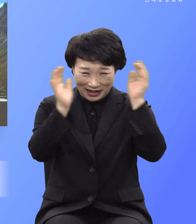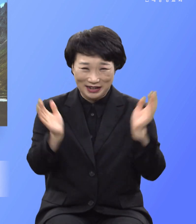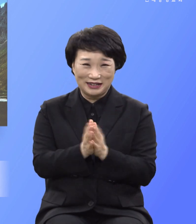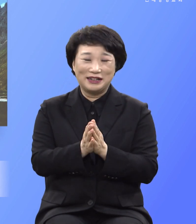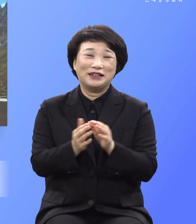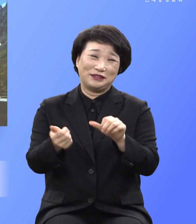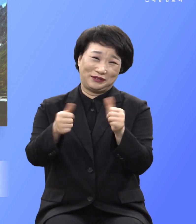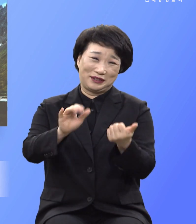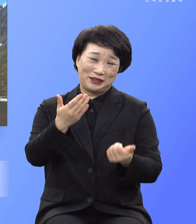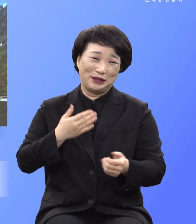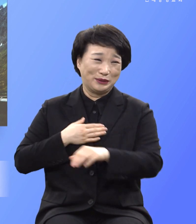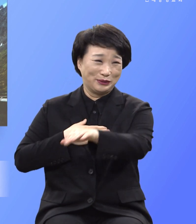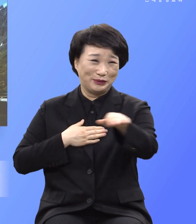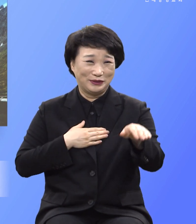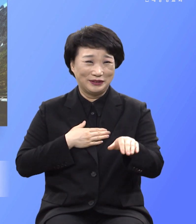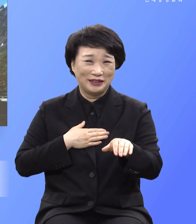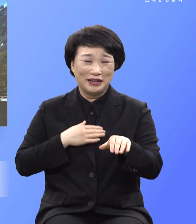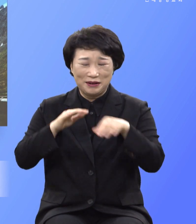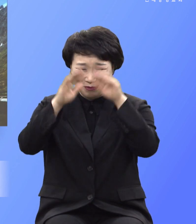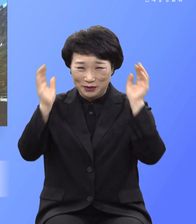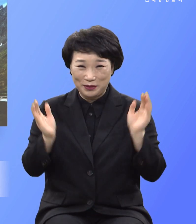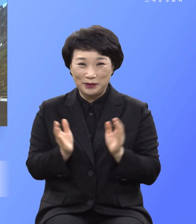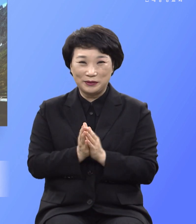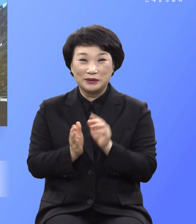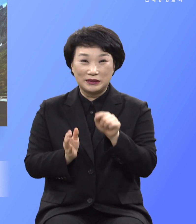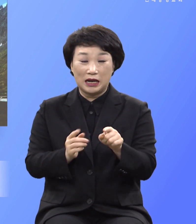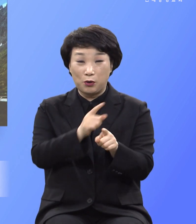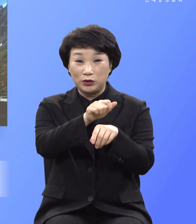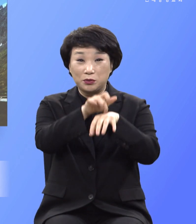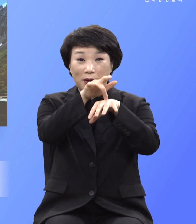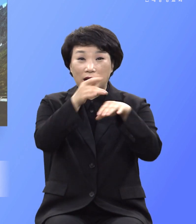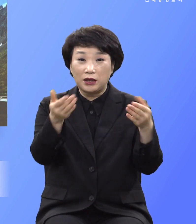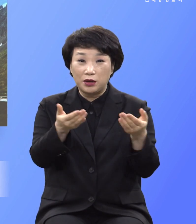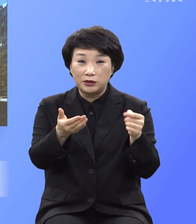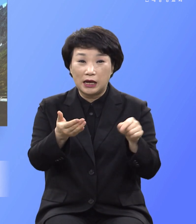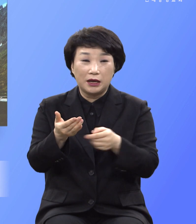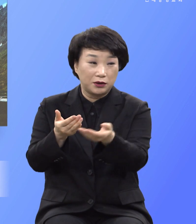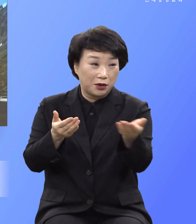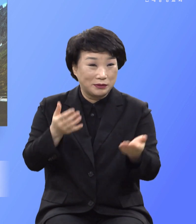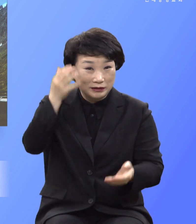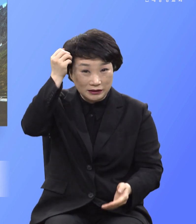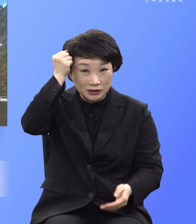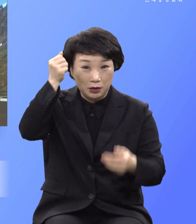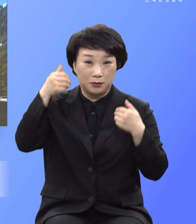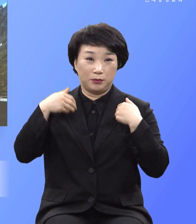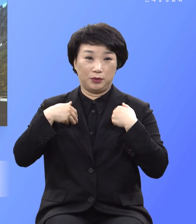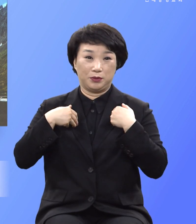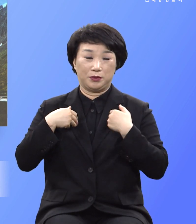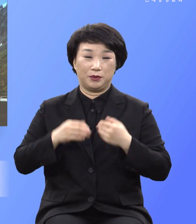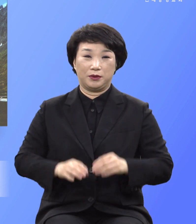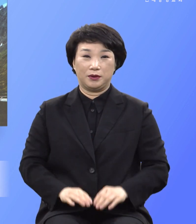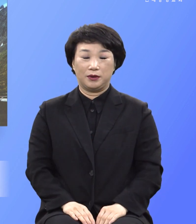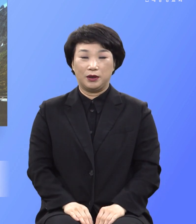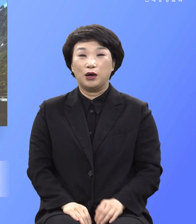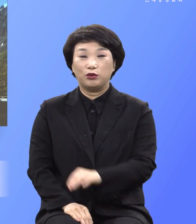그것이 다 마귀 역사임을 알면서 우리는 하나님